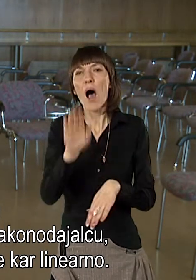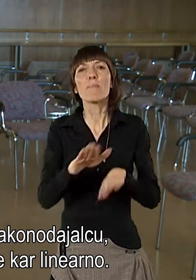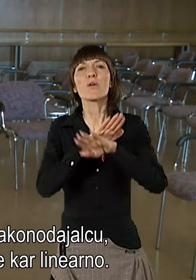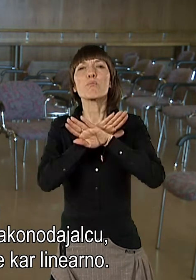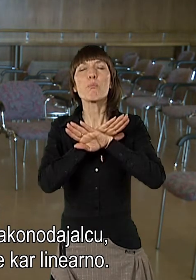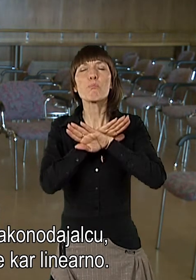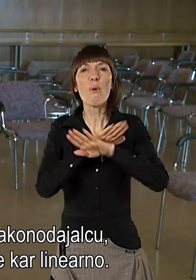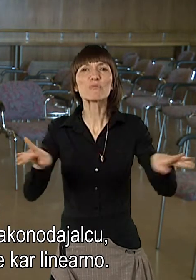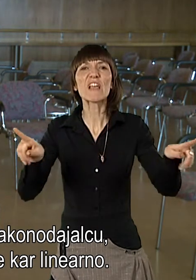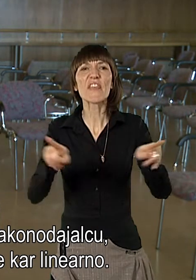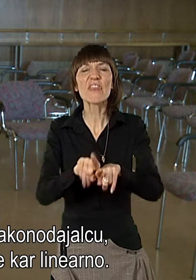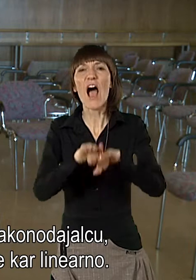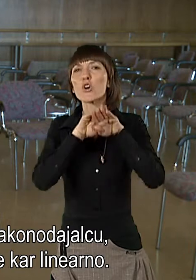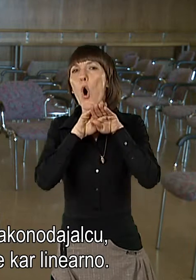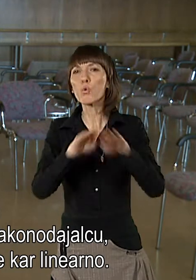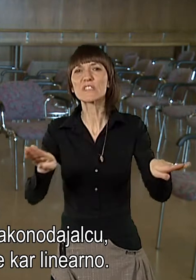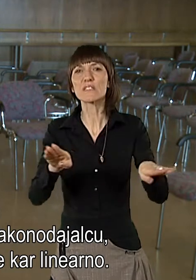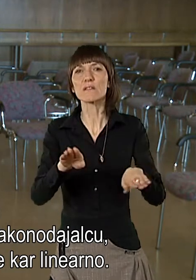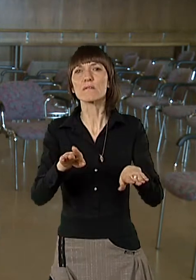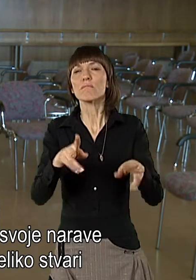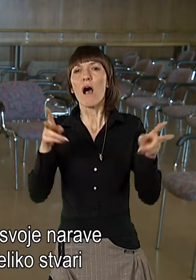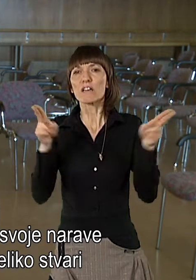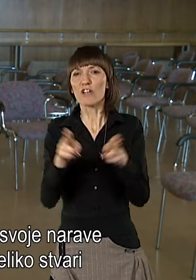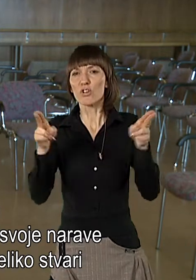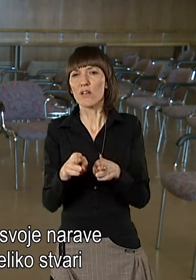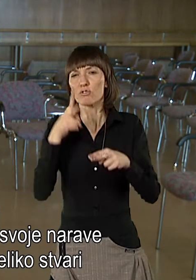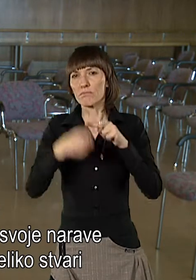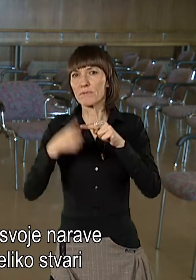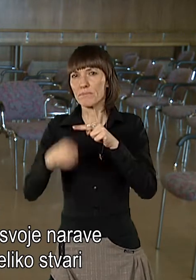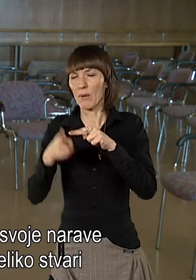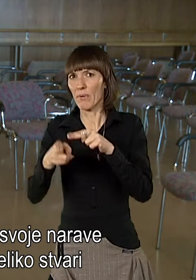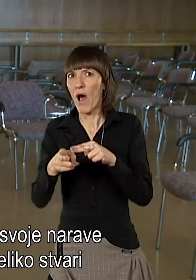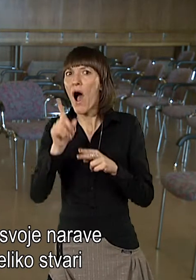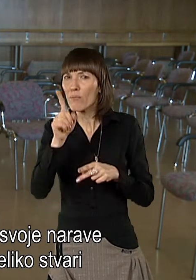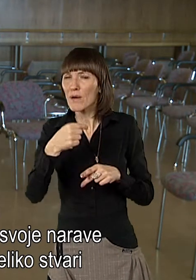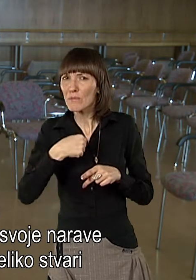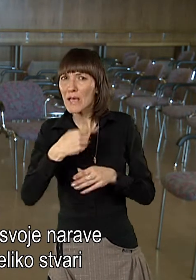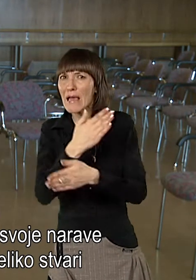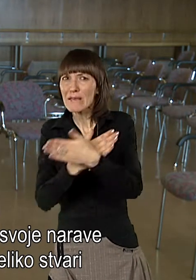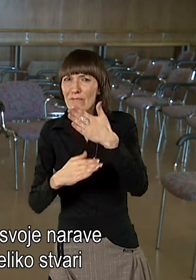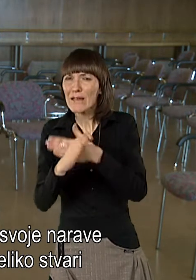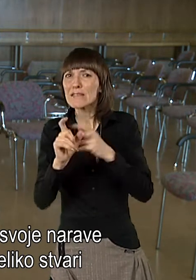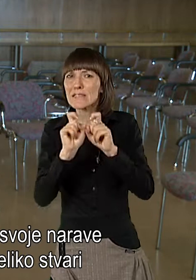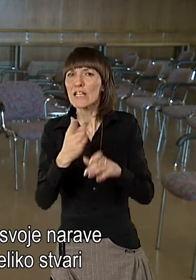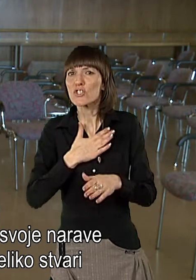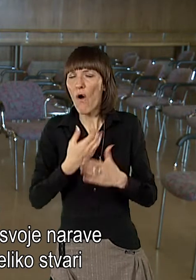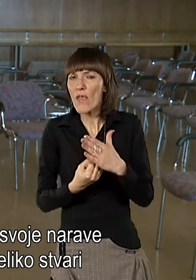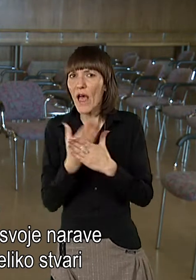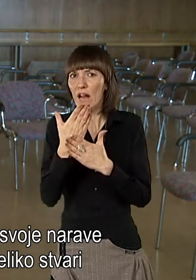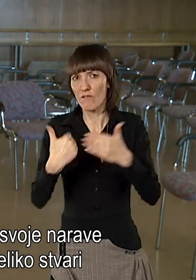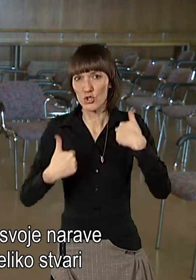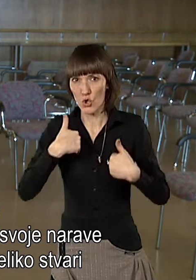kar linearno, za vse enako. In mislim, da invalidi že zaradi svoje narave